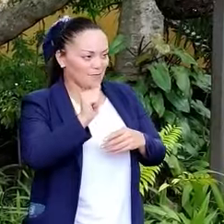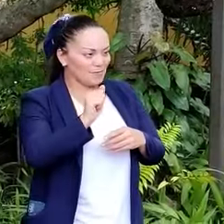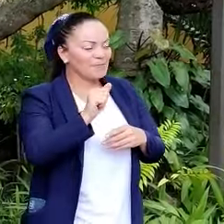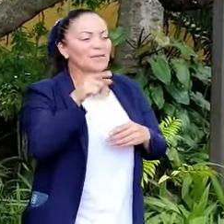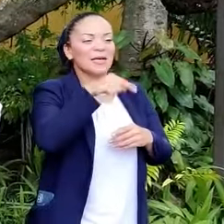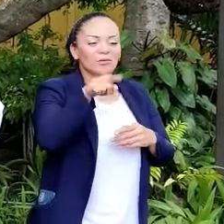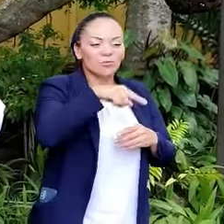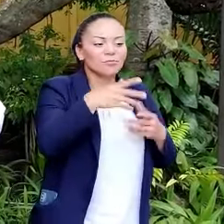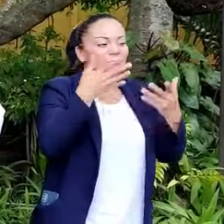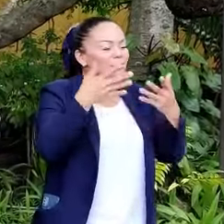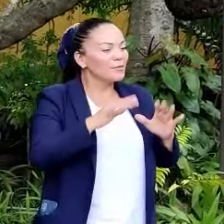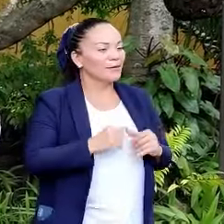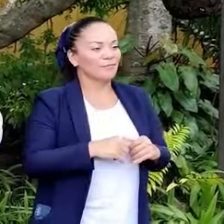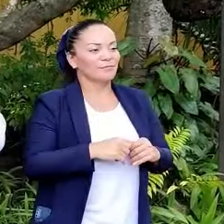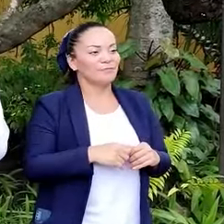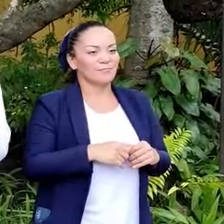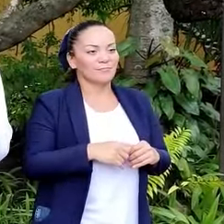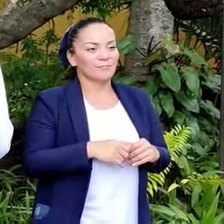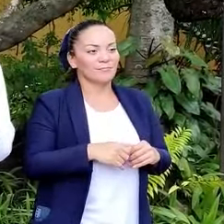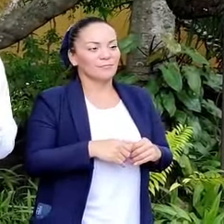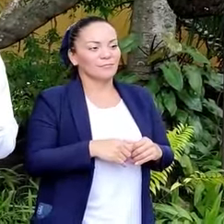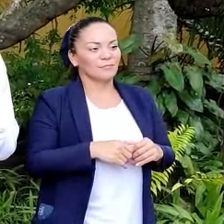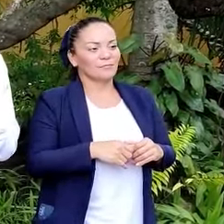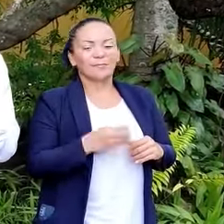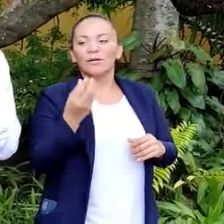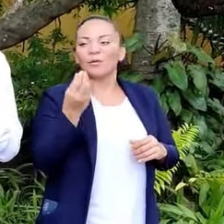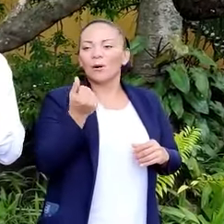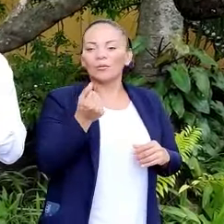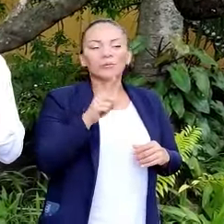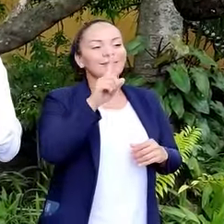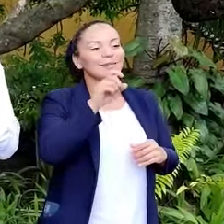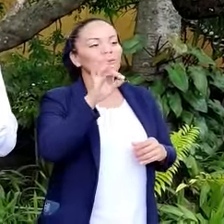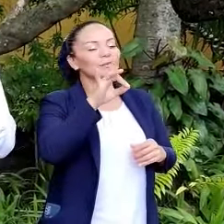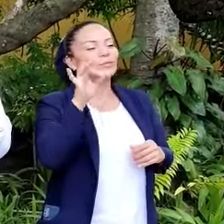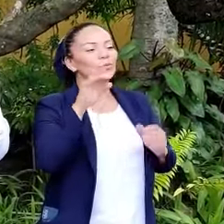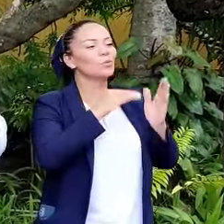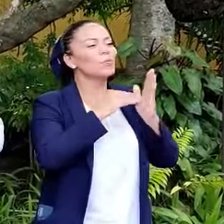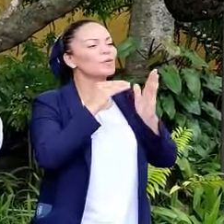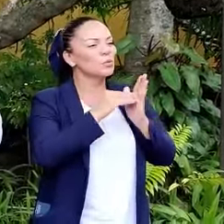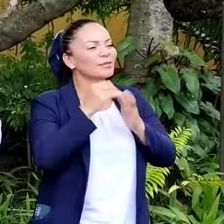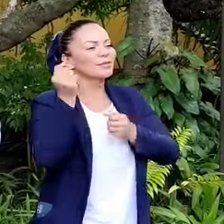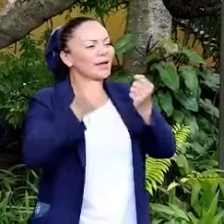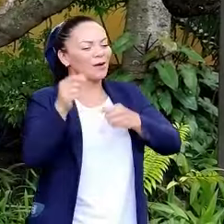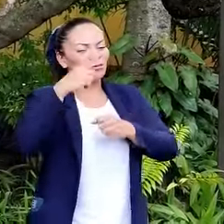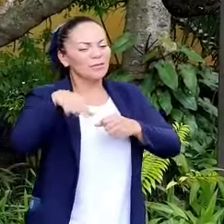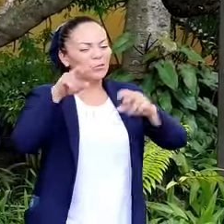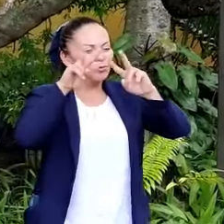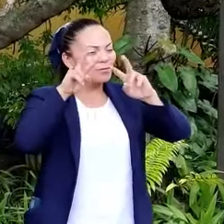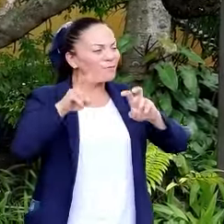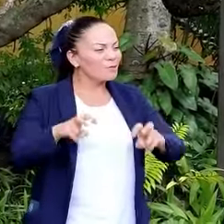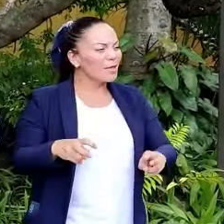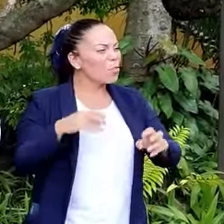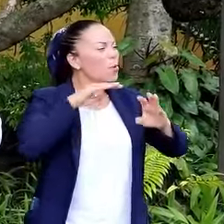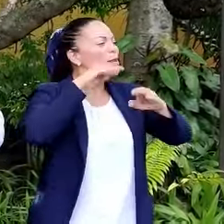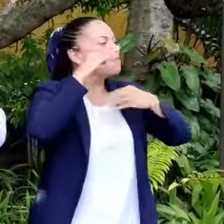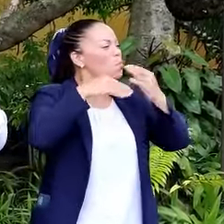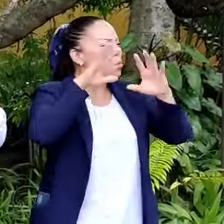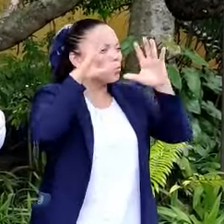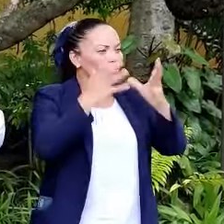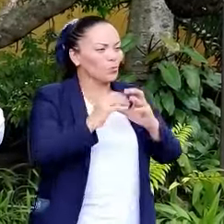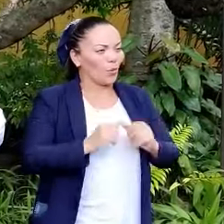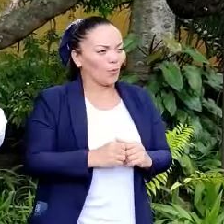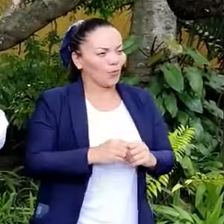la pequeña y módica suma de 188 millones de carros en el mundo entero,